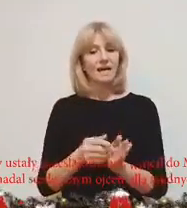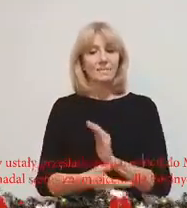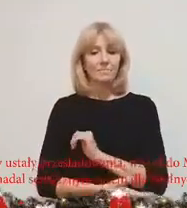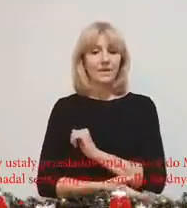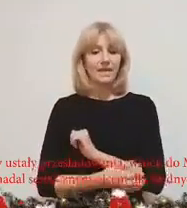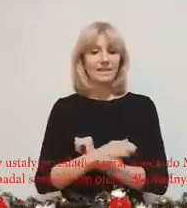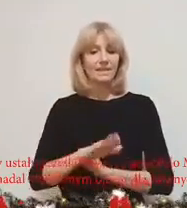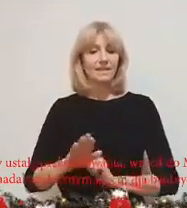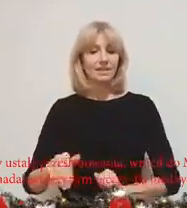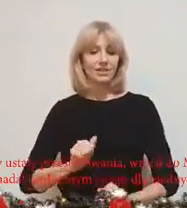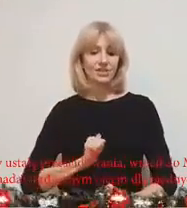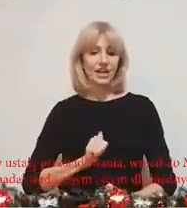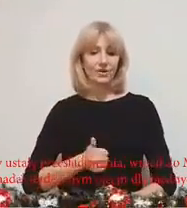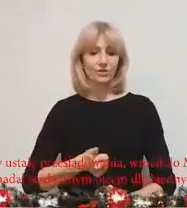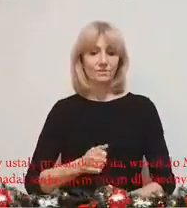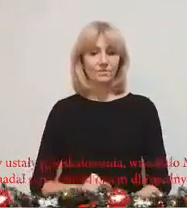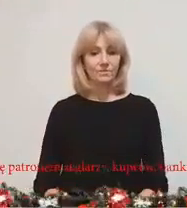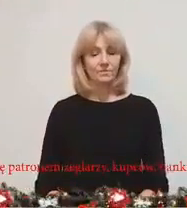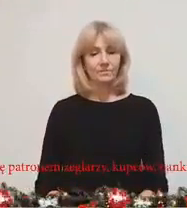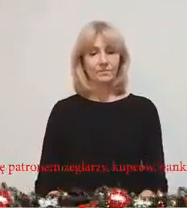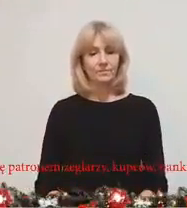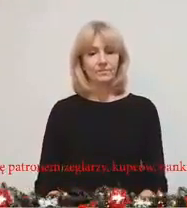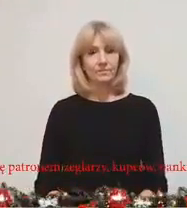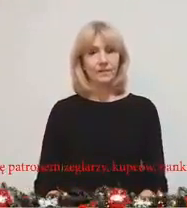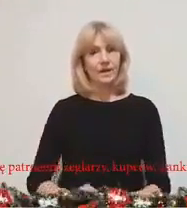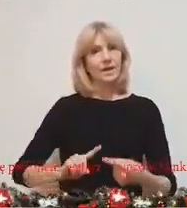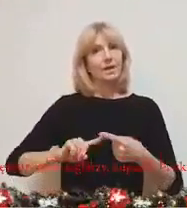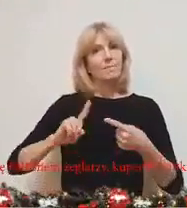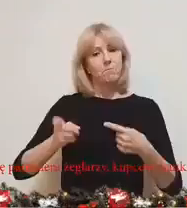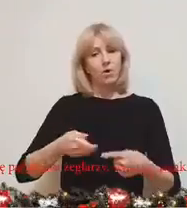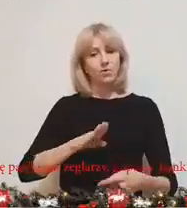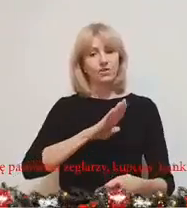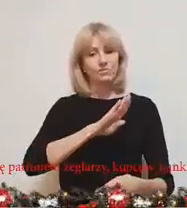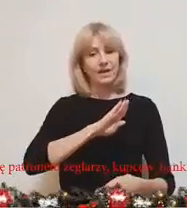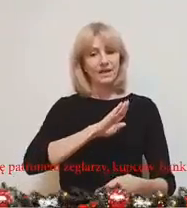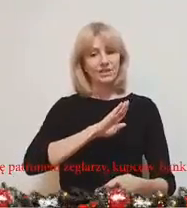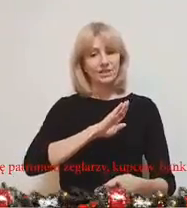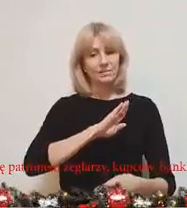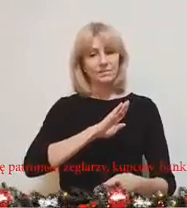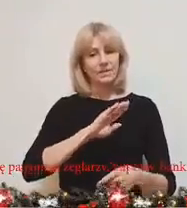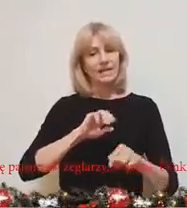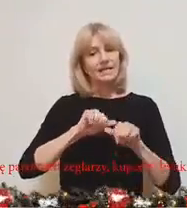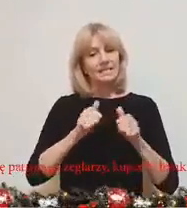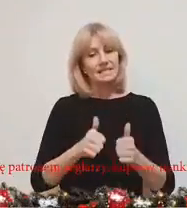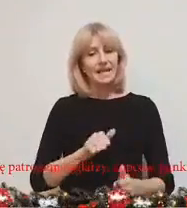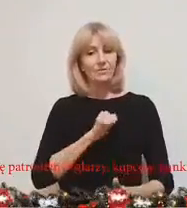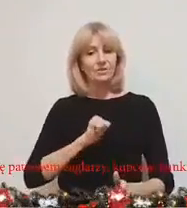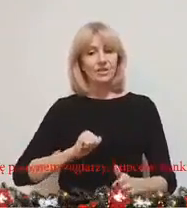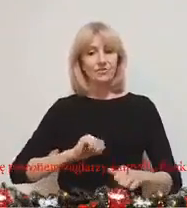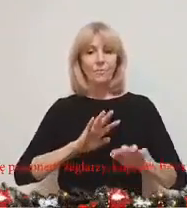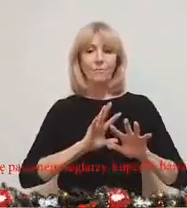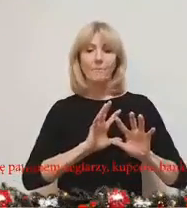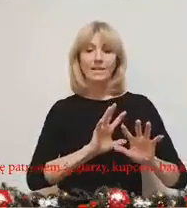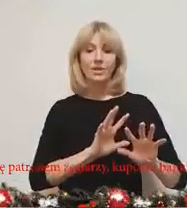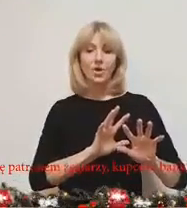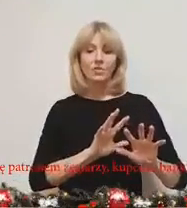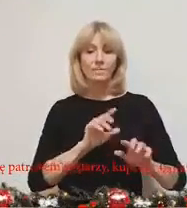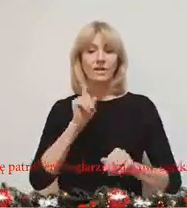biednych sierot. Po śmierci stał się patronem